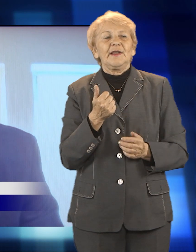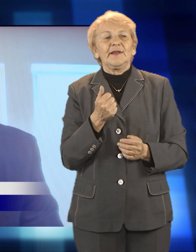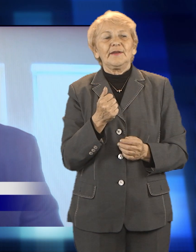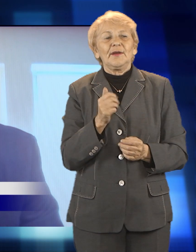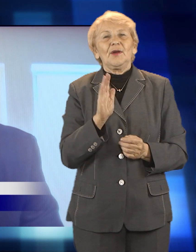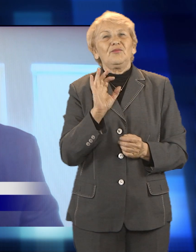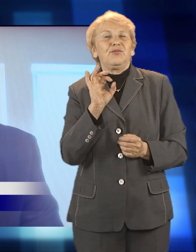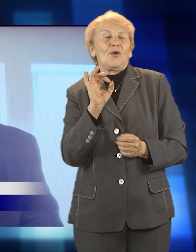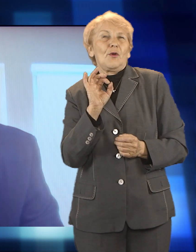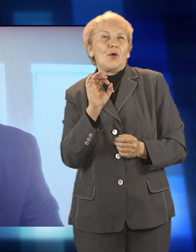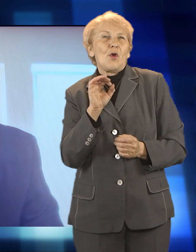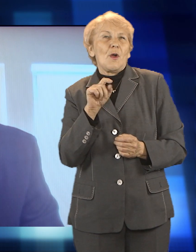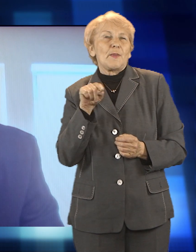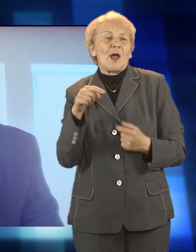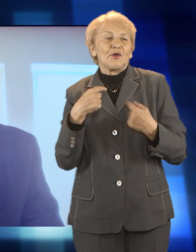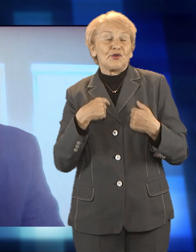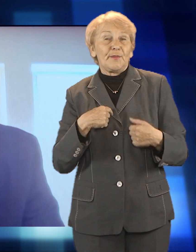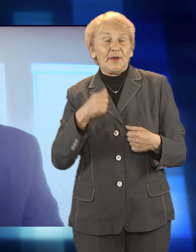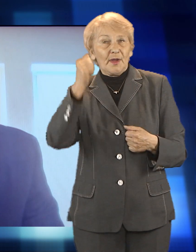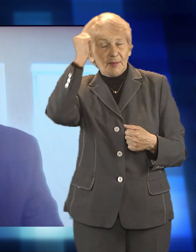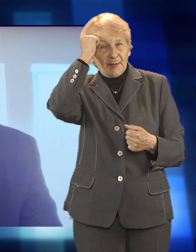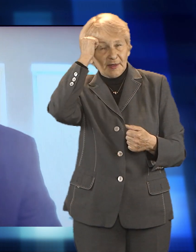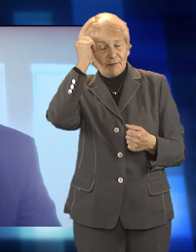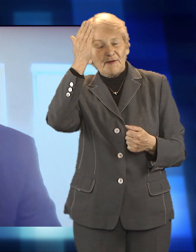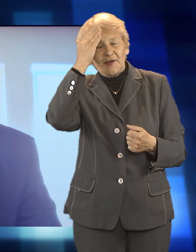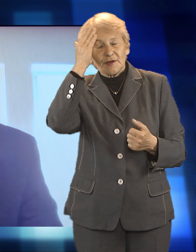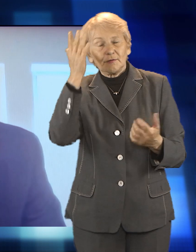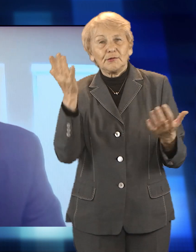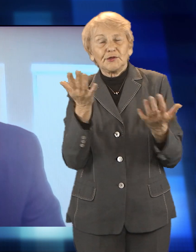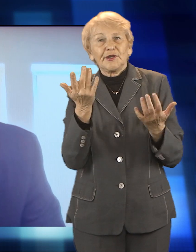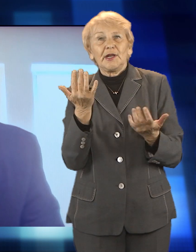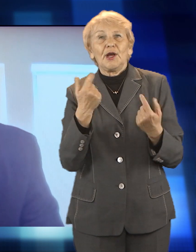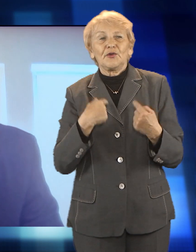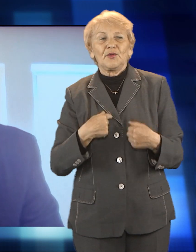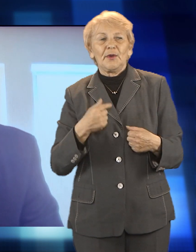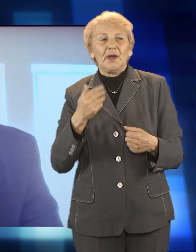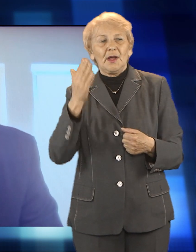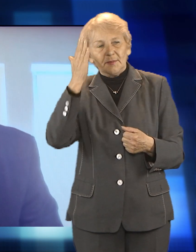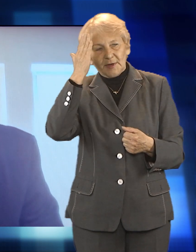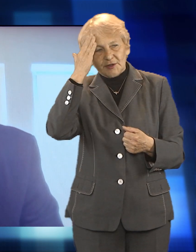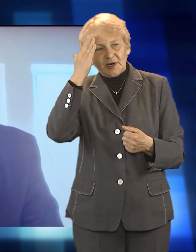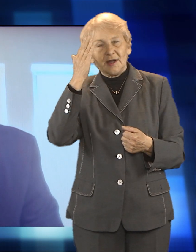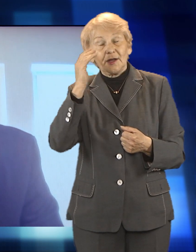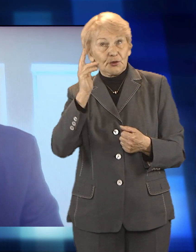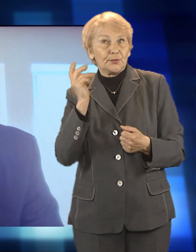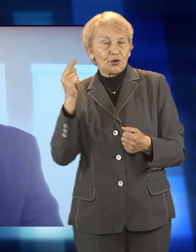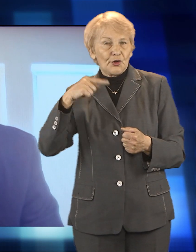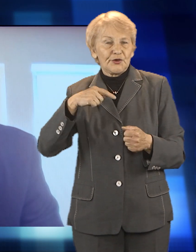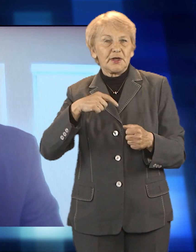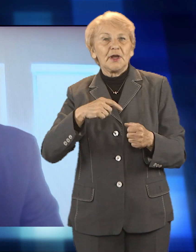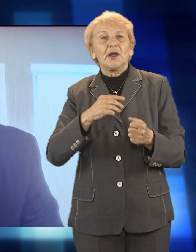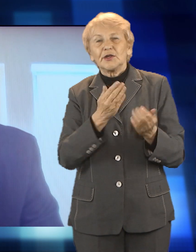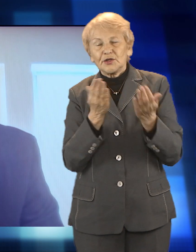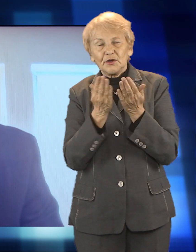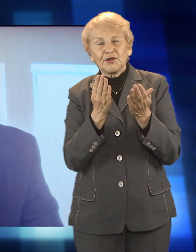pojawiło się szereg problemów do rozwiązania. Jednym z tych problemów, wydaje mi się kluczowym, była szybka i sprawna dystrybucja